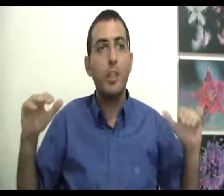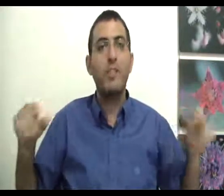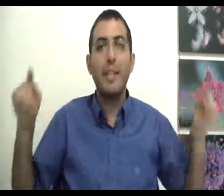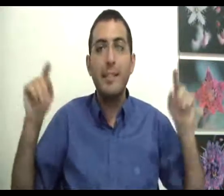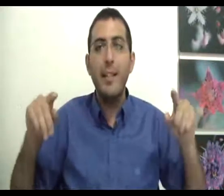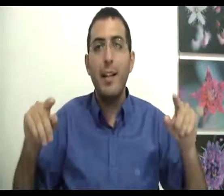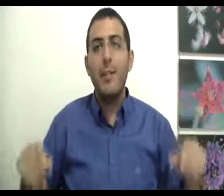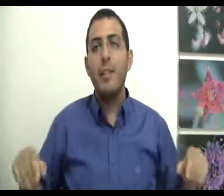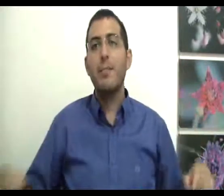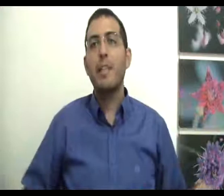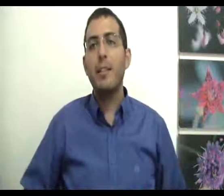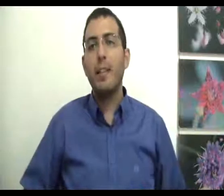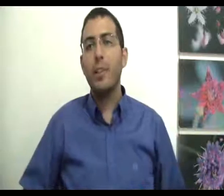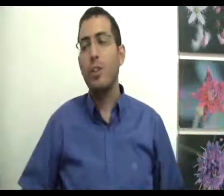שיש, ועל זה בנאדם צריך להתעקש.